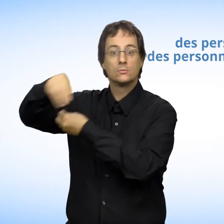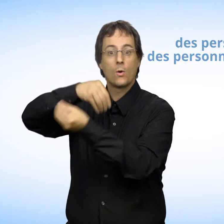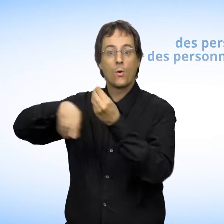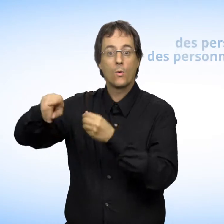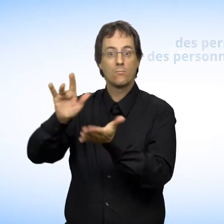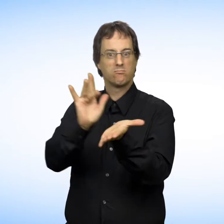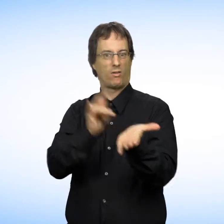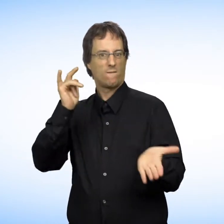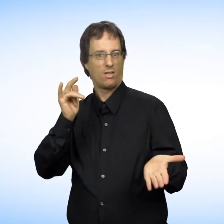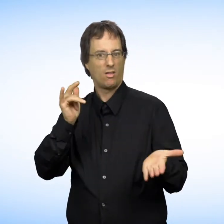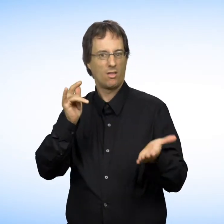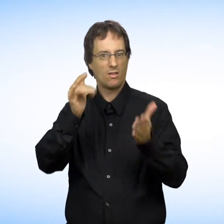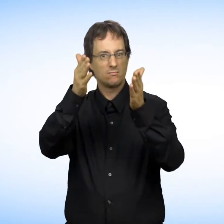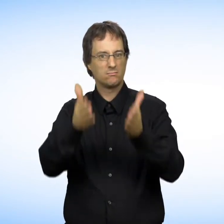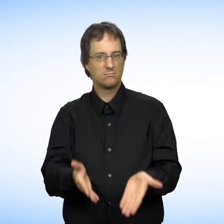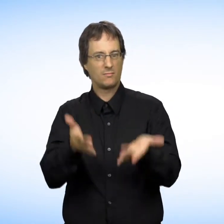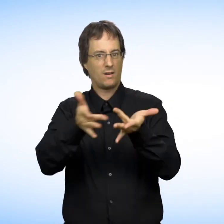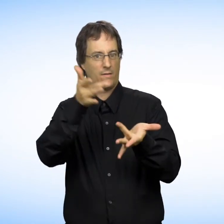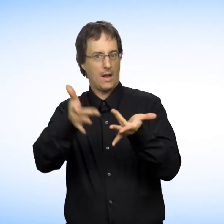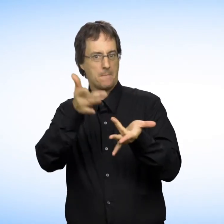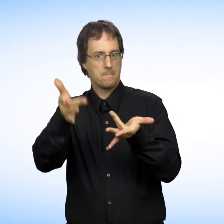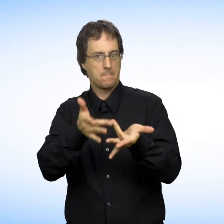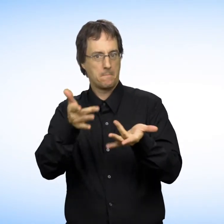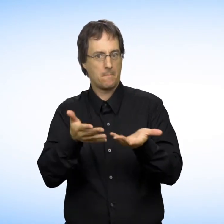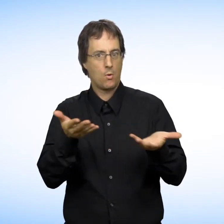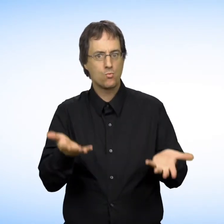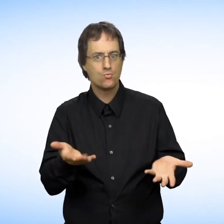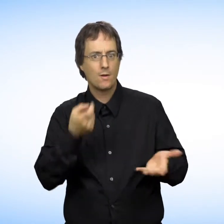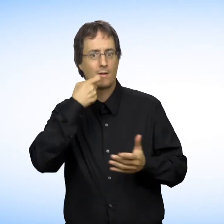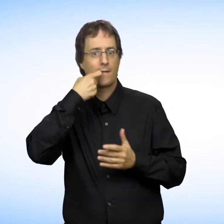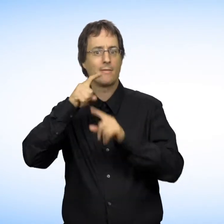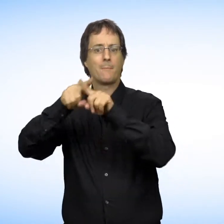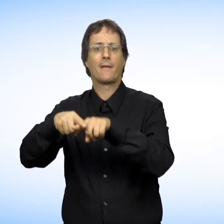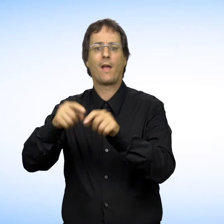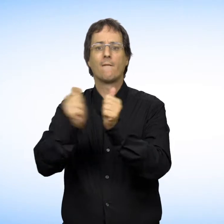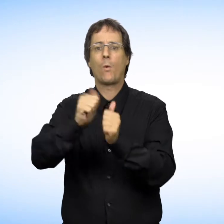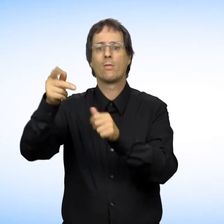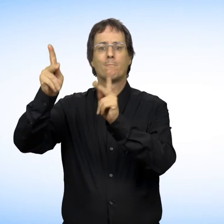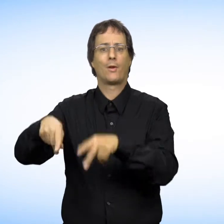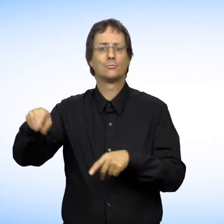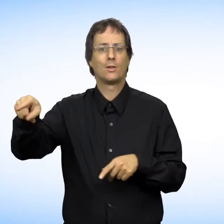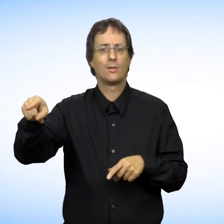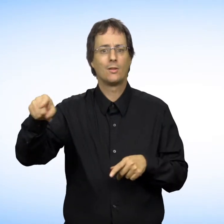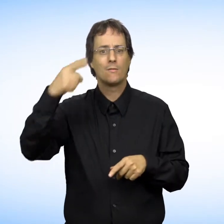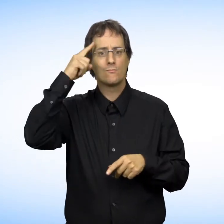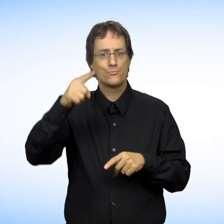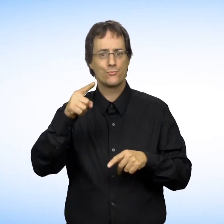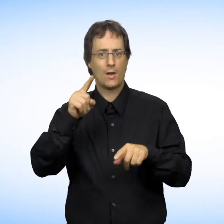Lorsqu'un individu ou une organisation profite de l'état de vulnérabilité ou de dépendance d'une personne pour la